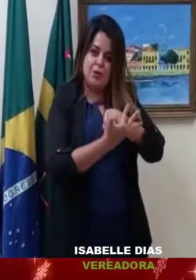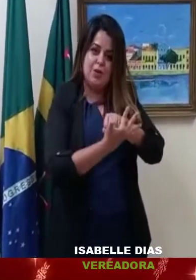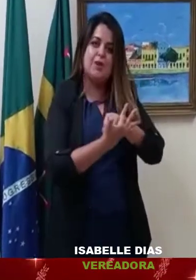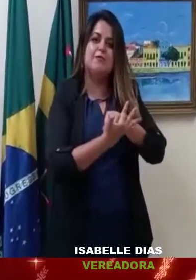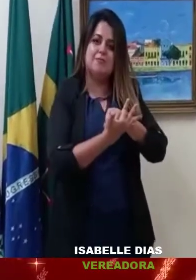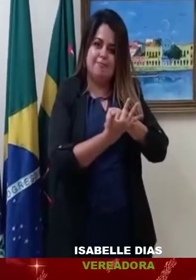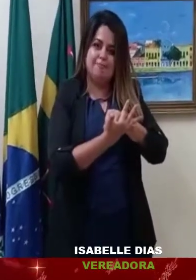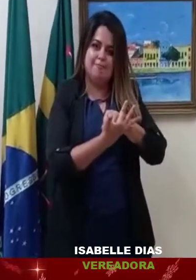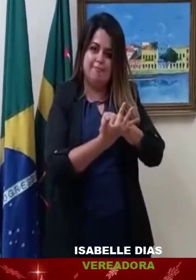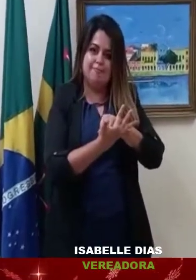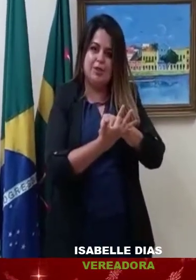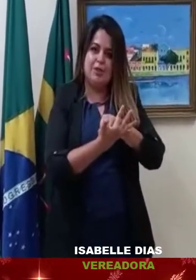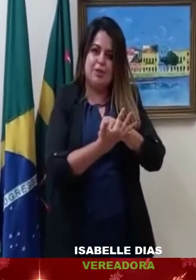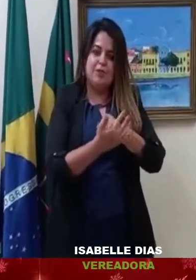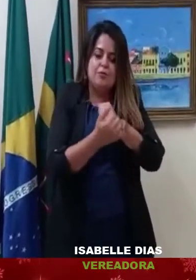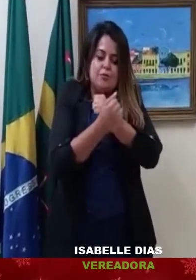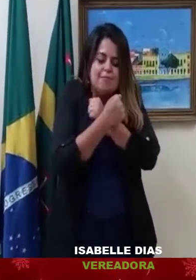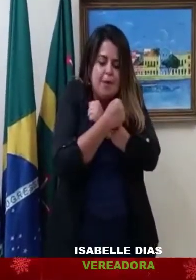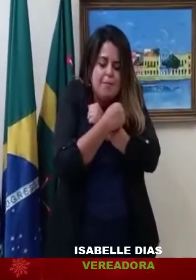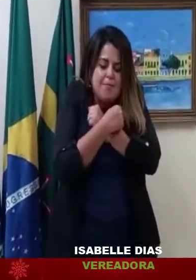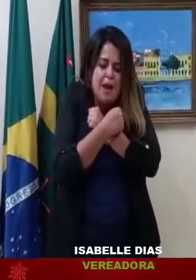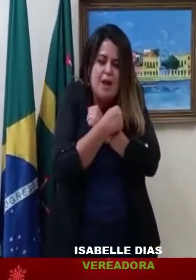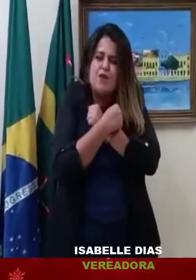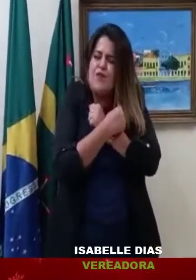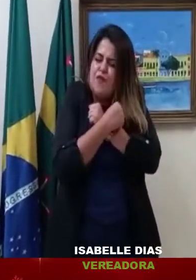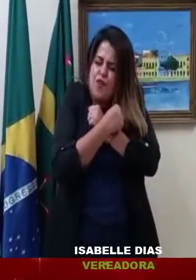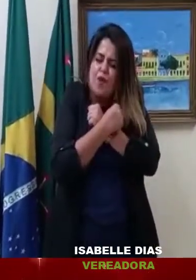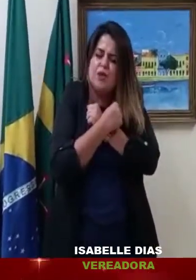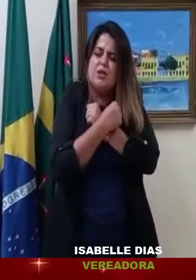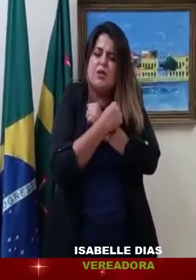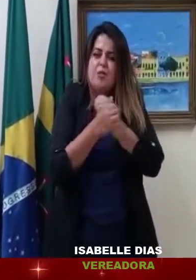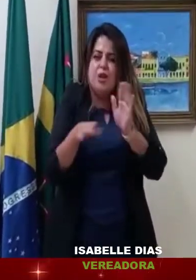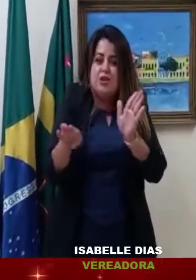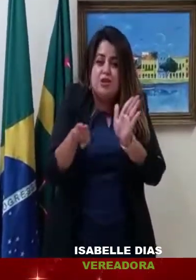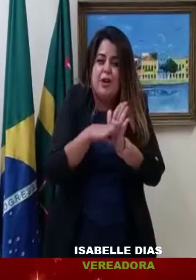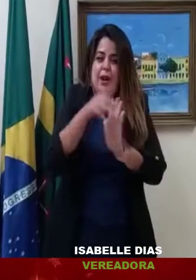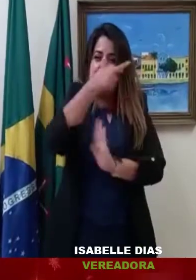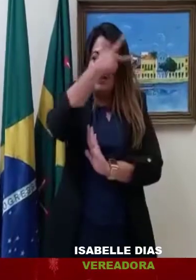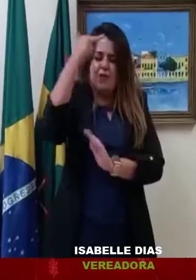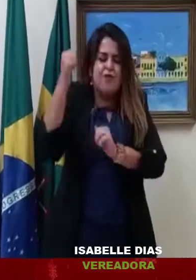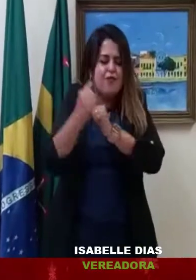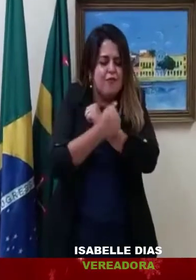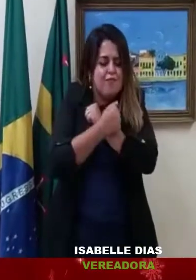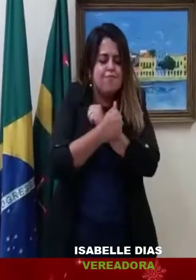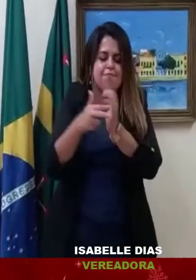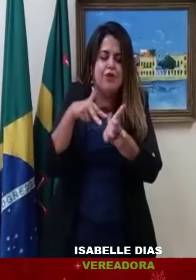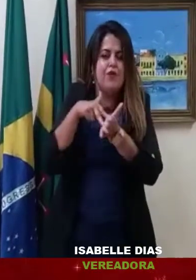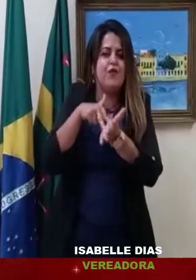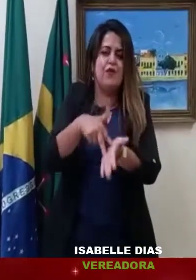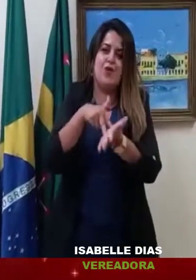do Covid-19. Um forte abraço. Vamos chegar neste momento de Natal